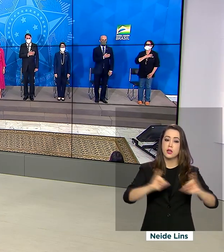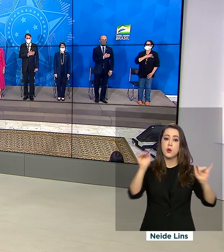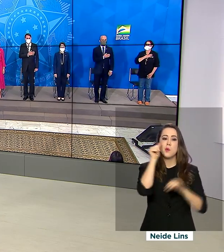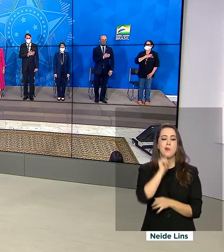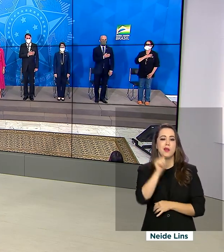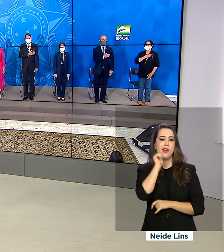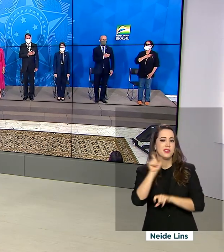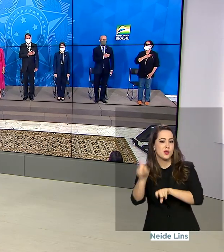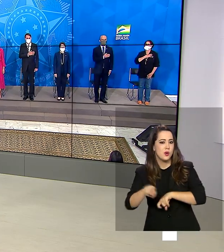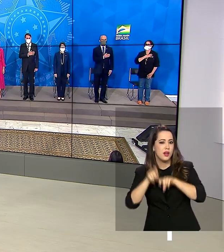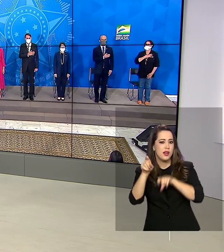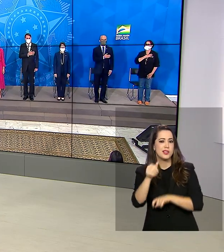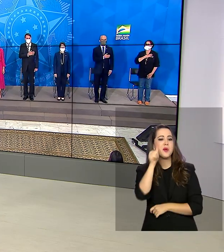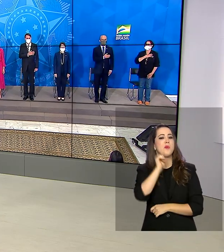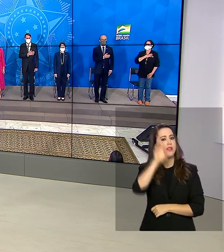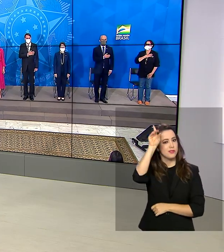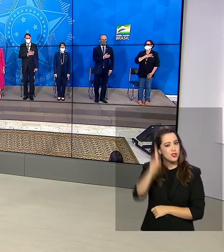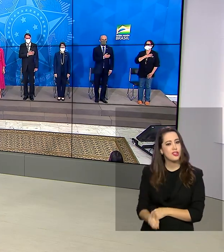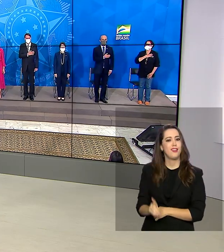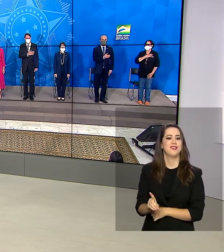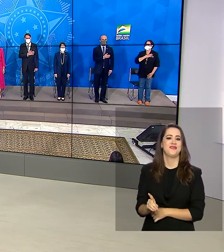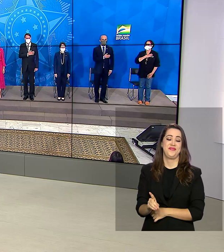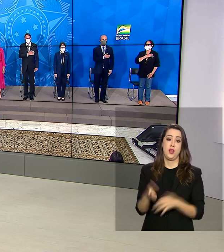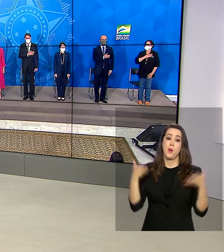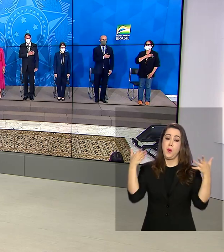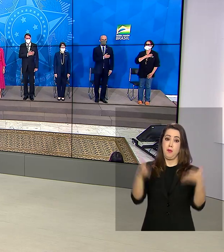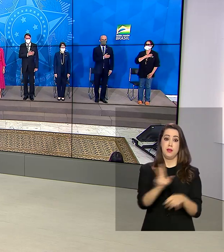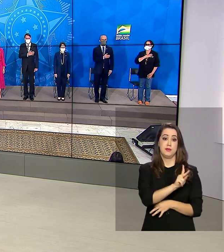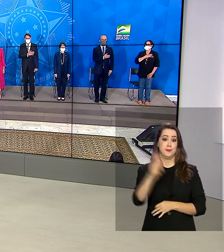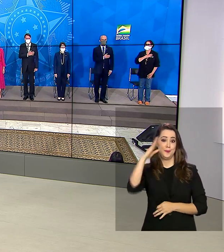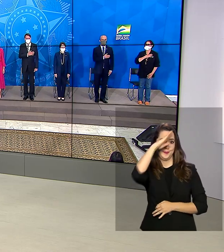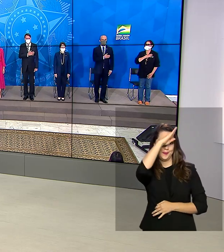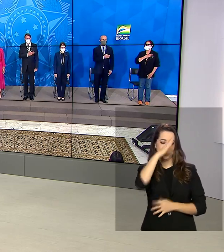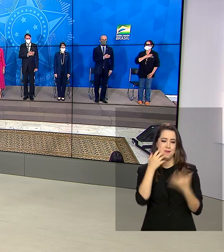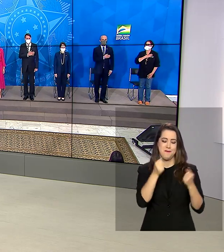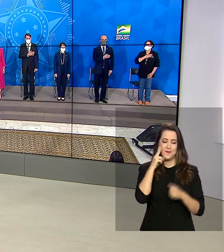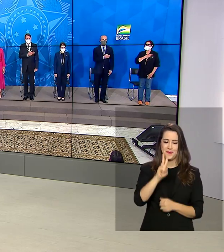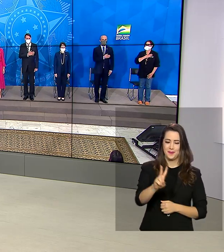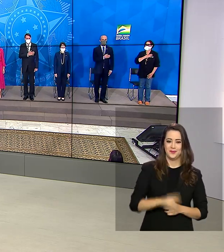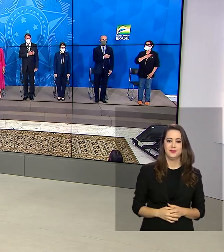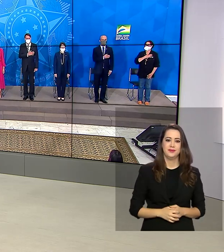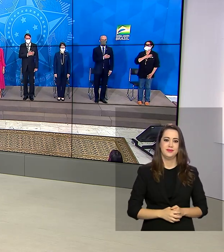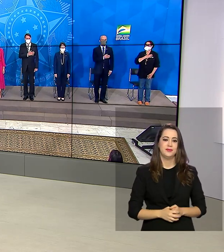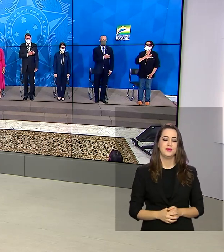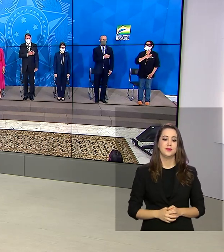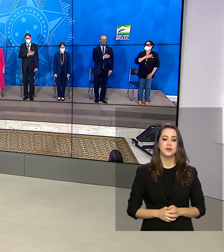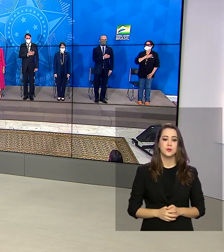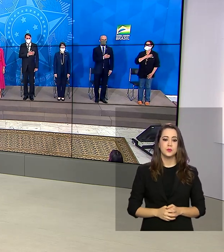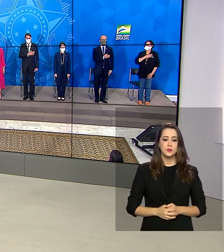Mulheres Rurais, Mulheres com Direitos, com a participação do presidente Jair Bolsonaro. Vamos acompanhar.